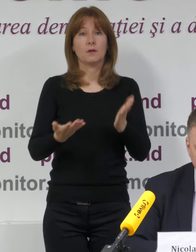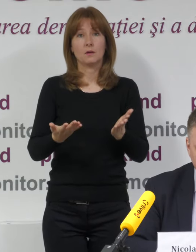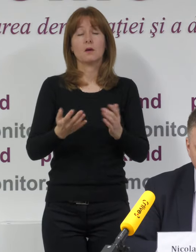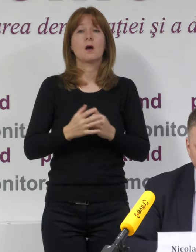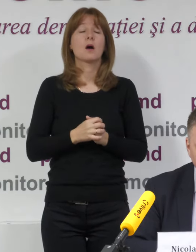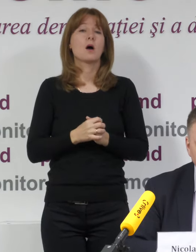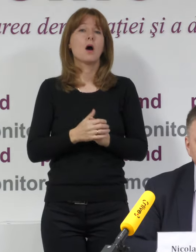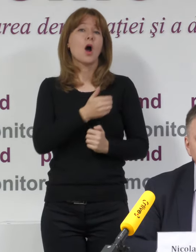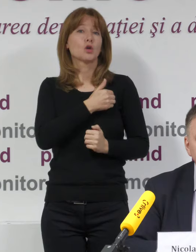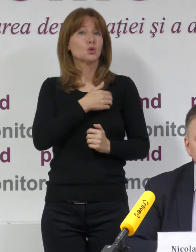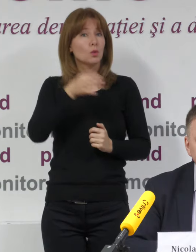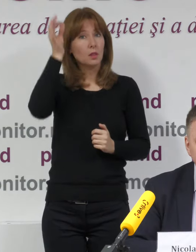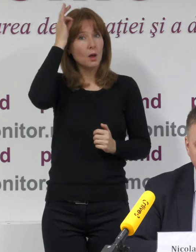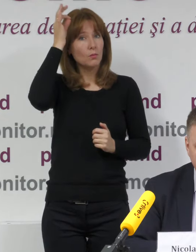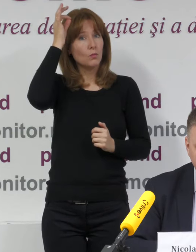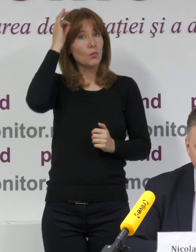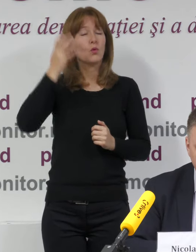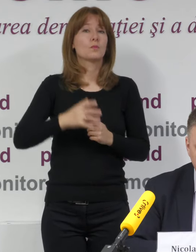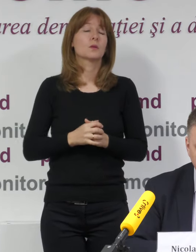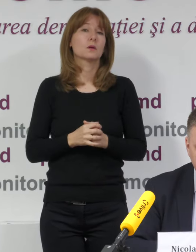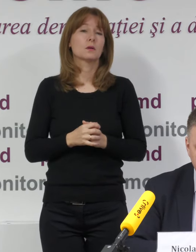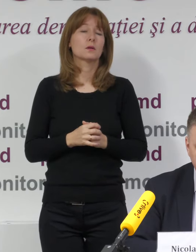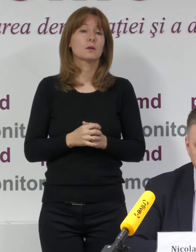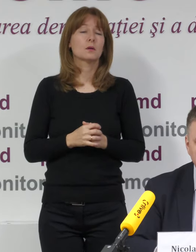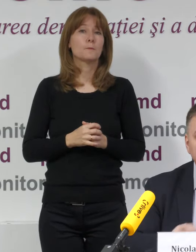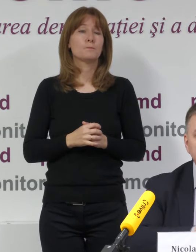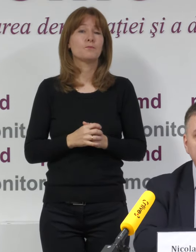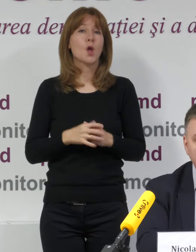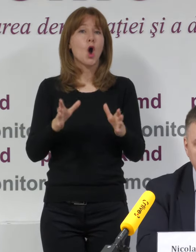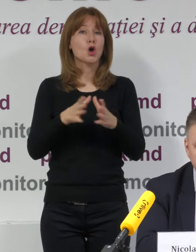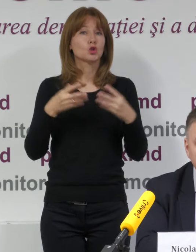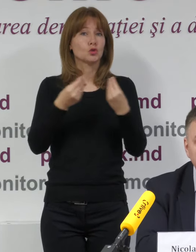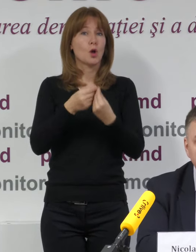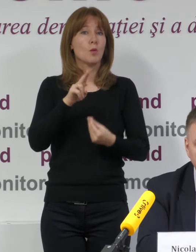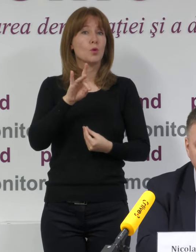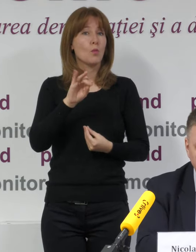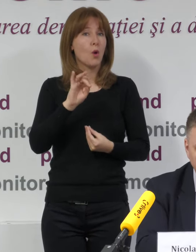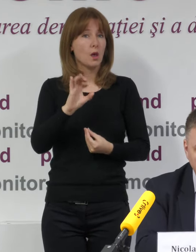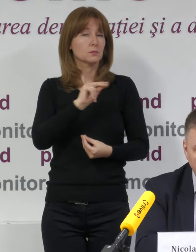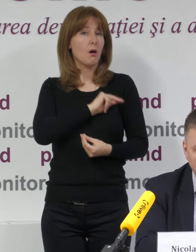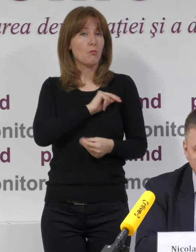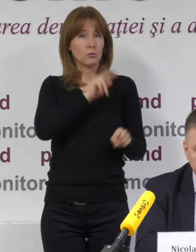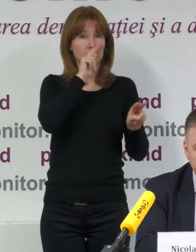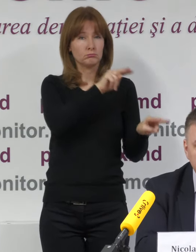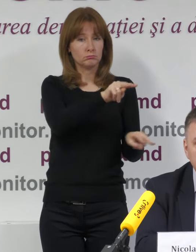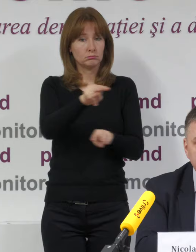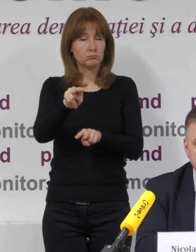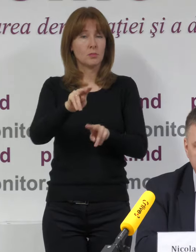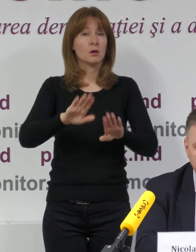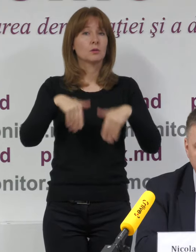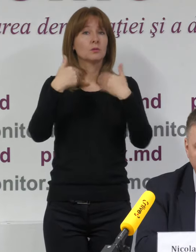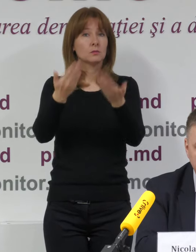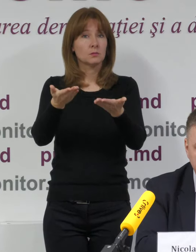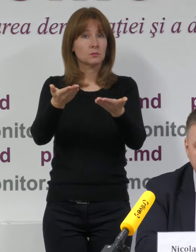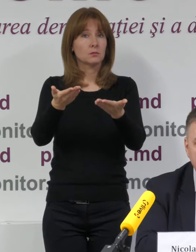încă o dată, așa cum am făcut-o și vineri în cadrul conferinței de presă, că Asociația Promolex, misiunea de observare, a pus la dispoziție a